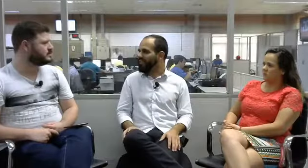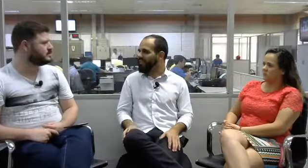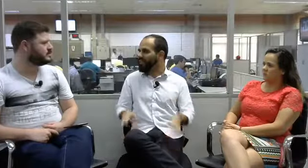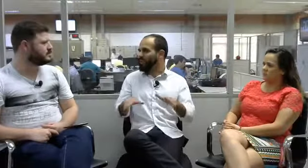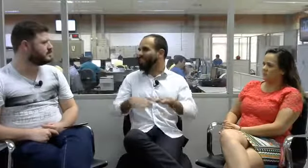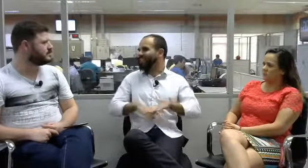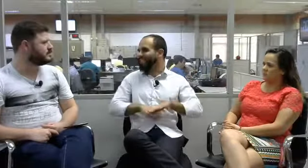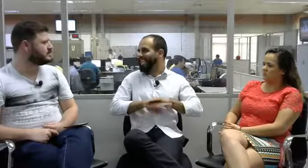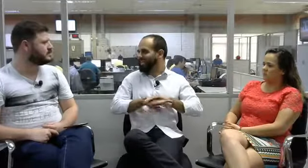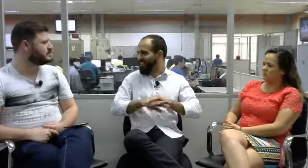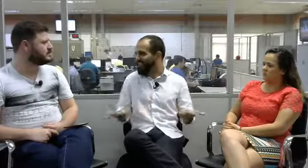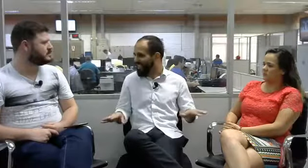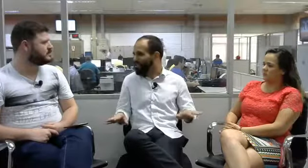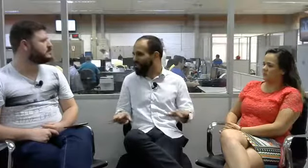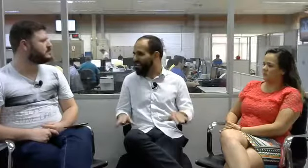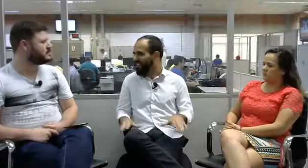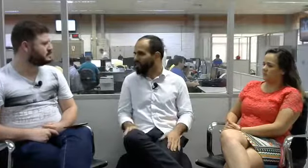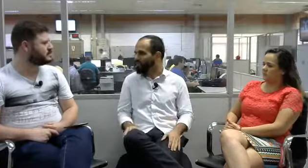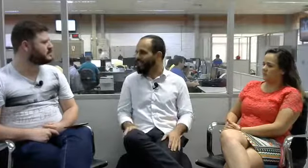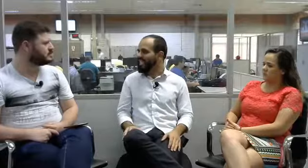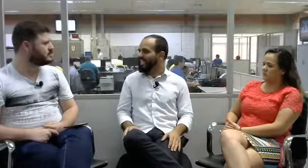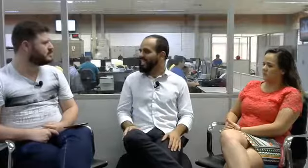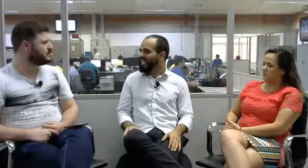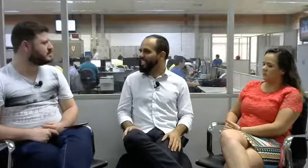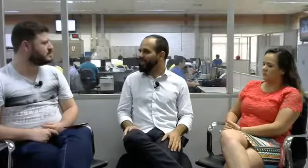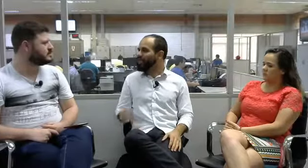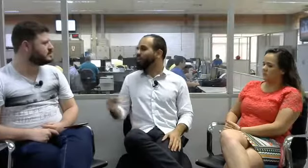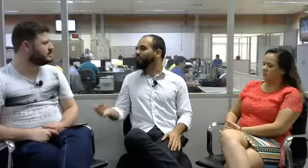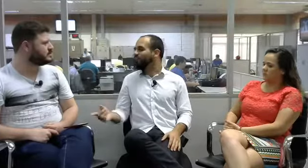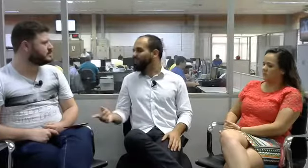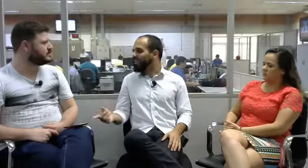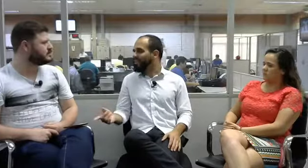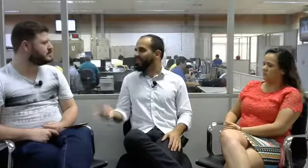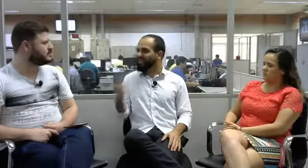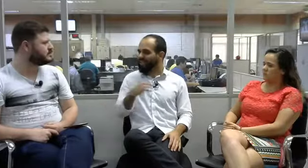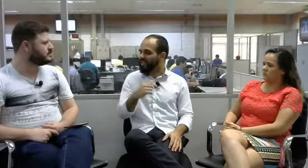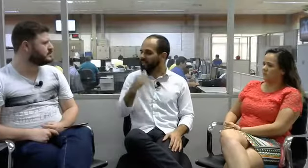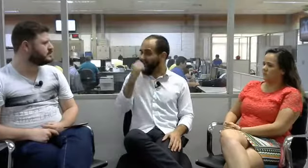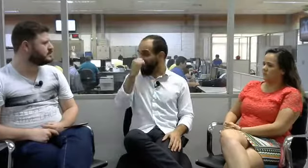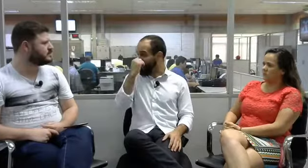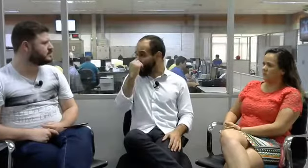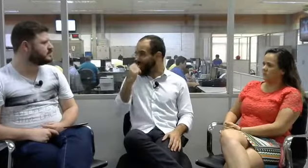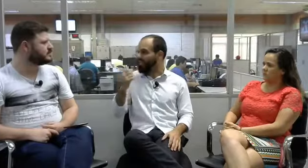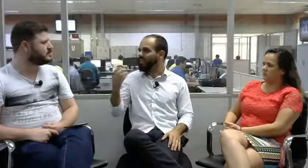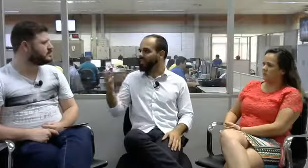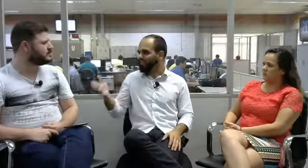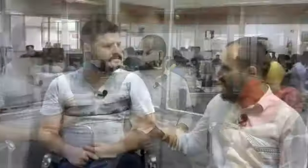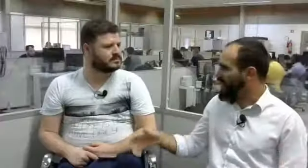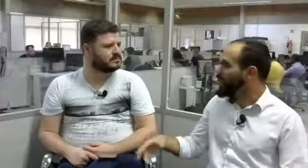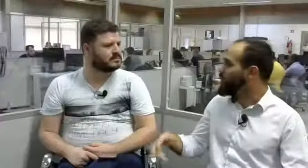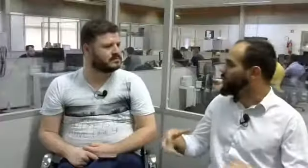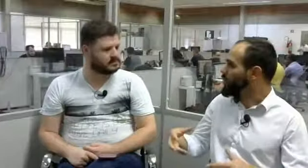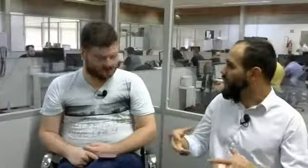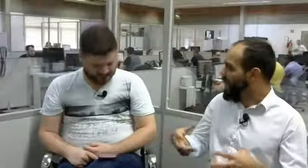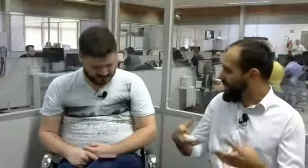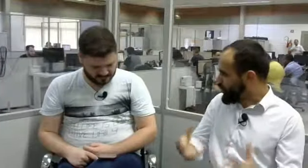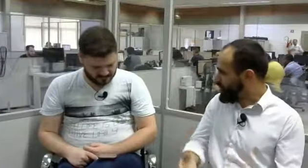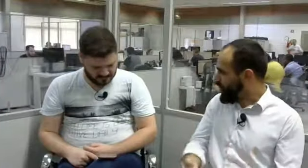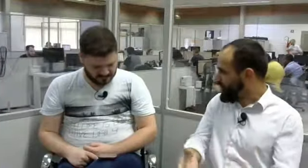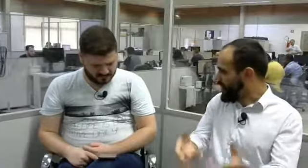Então, 2017 venceu esse prazo. E por isso foi muito interessante as questões trazidas, tanto no Enem, quanto a discussão desse